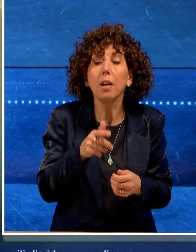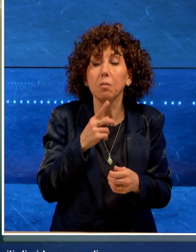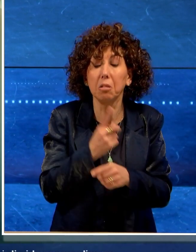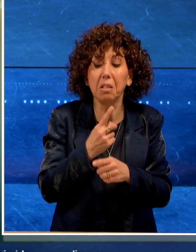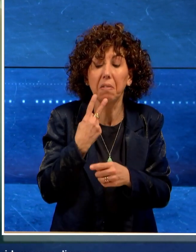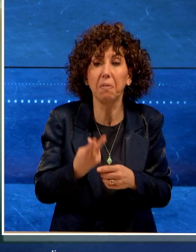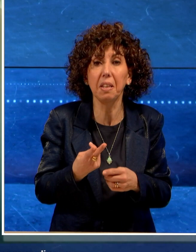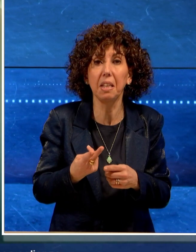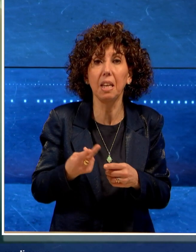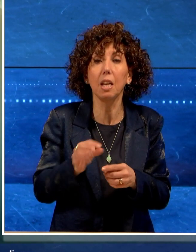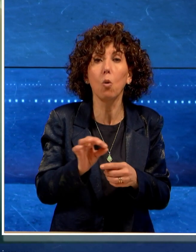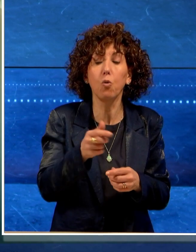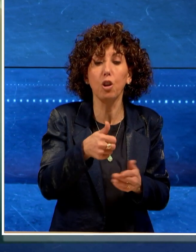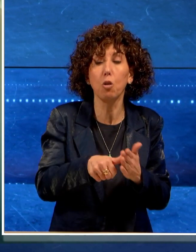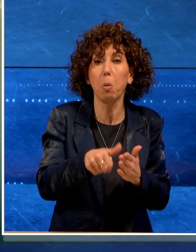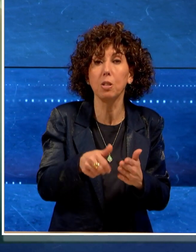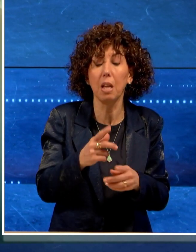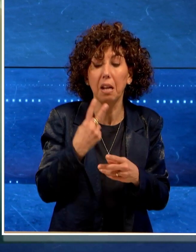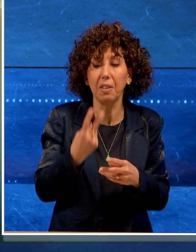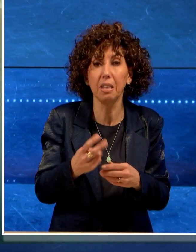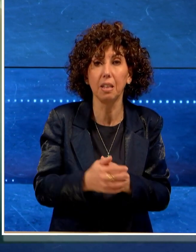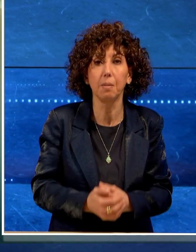sottratto dall'ufficio postale.